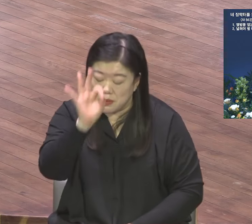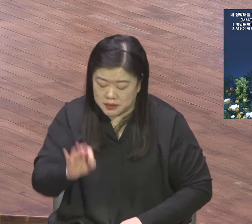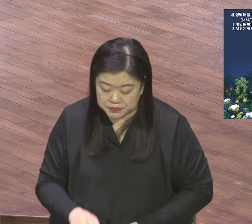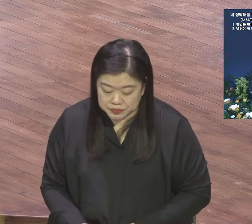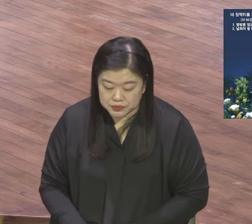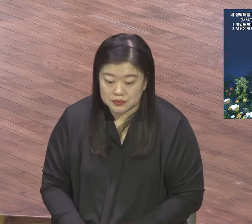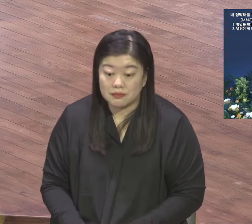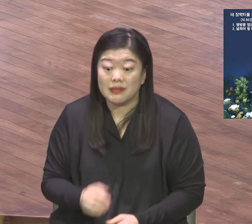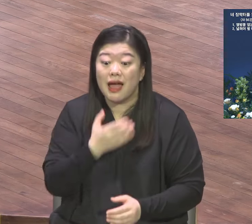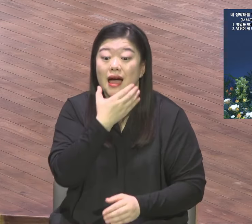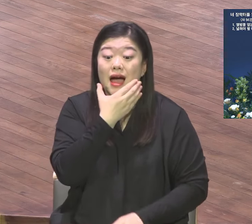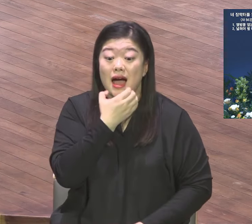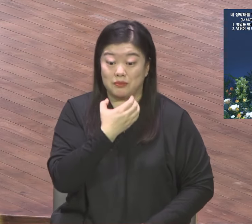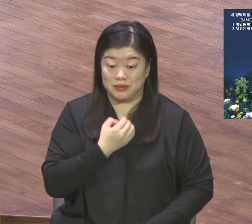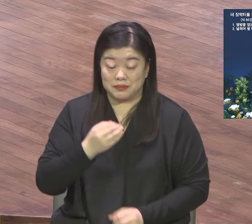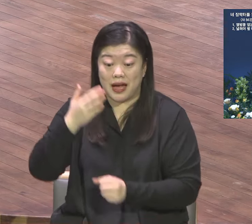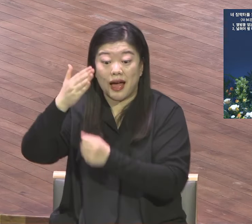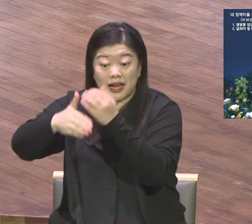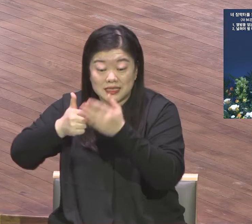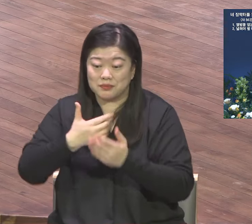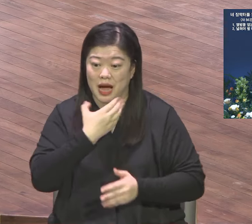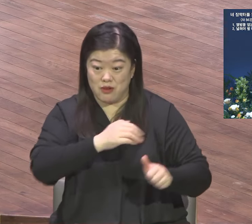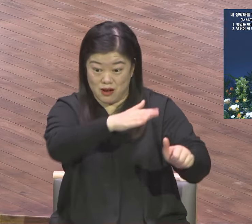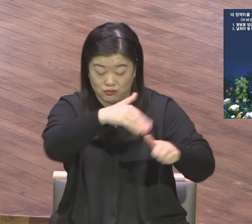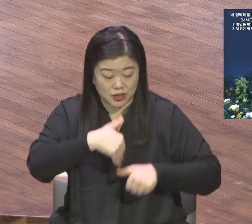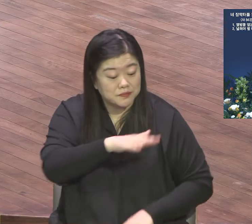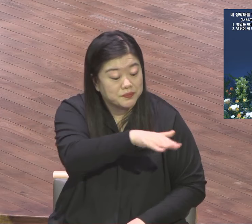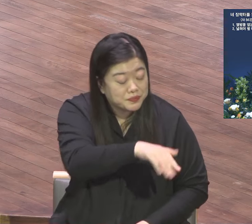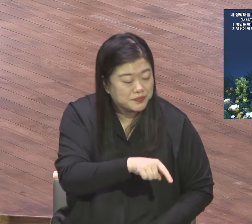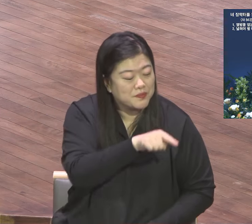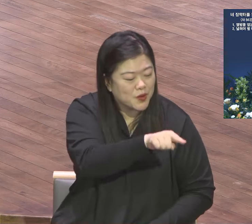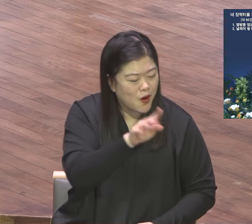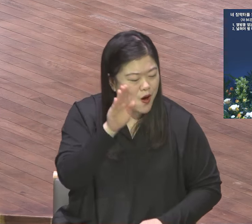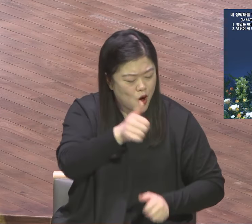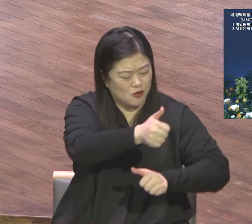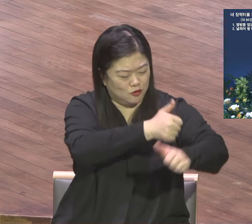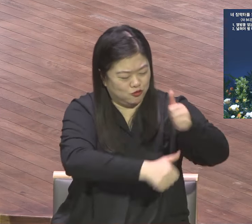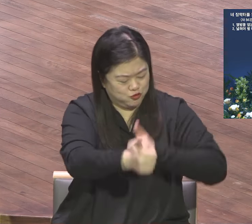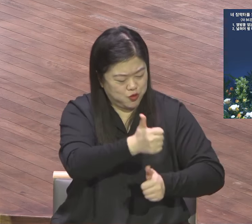없었다고 뭐 딸이 뭐 아들이고 자식이 없었어요 아이를 못 낳았어요 살아가